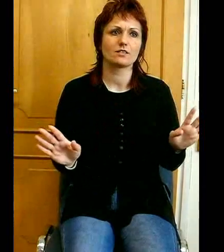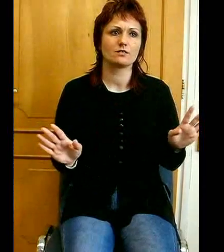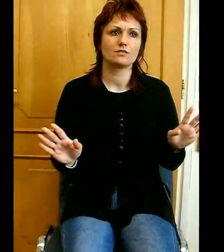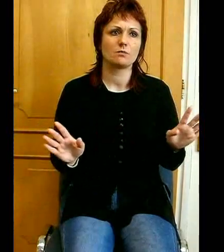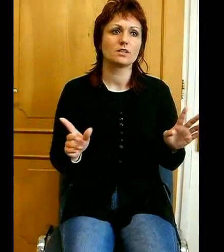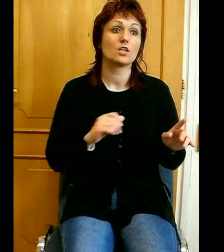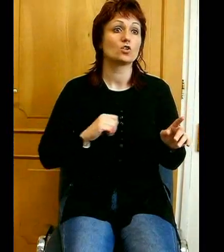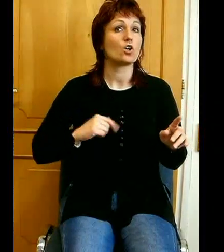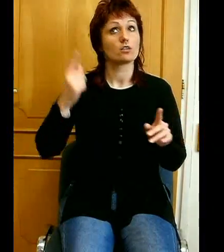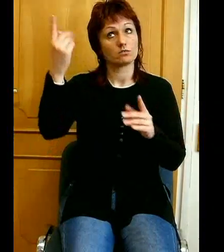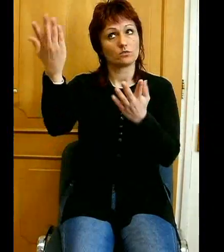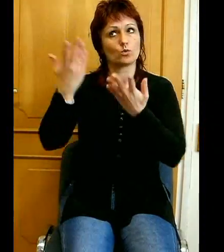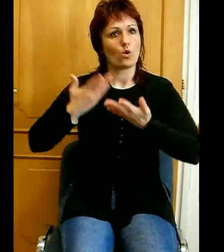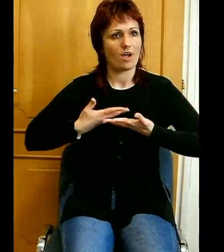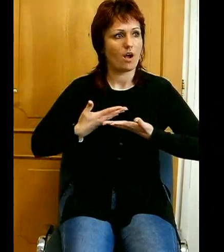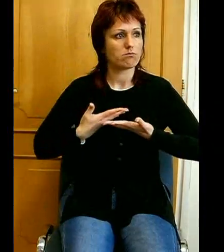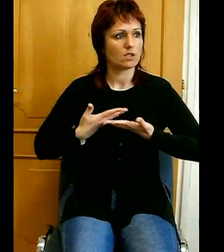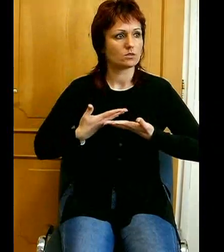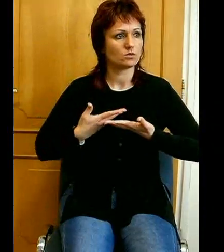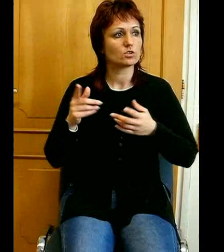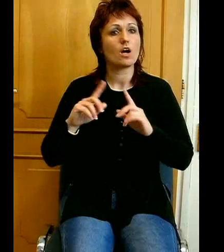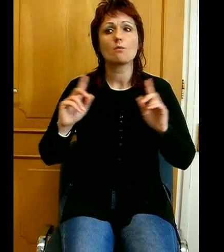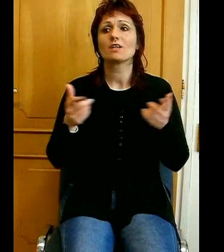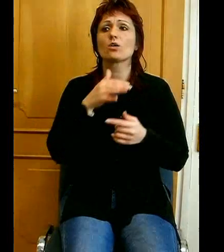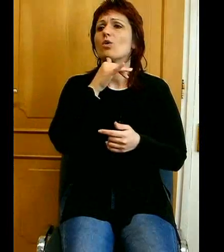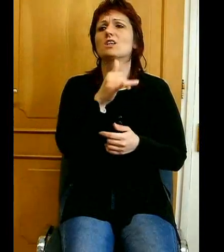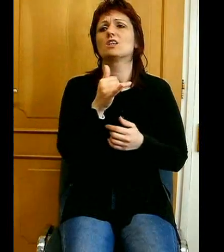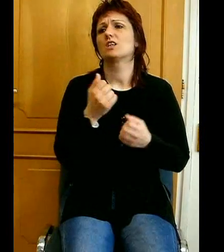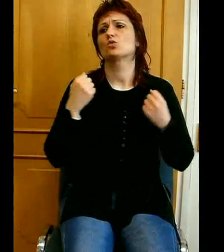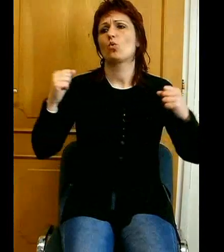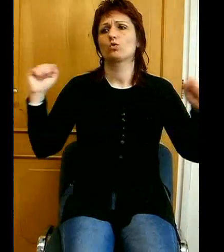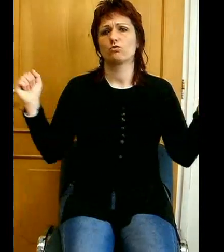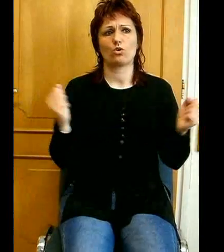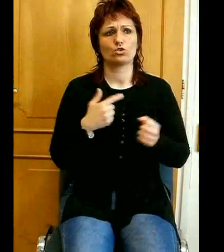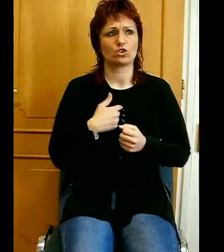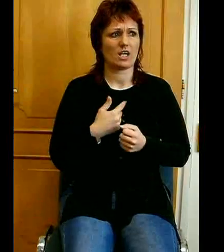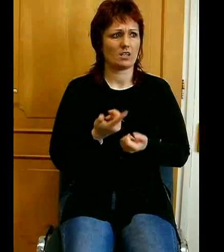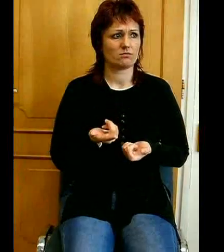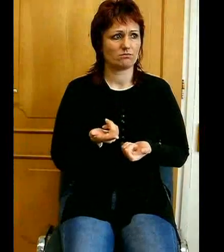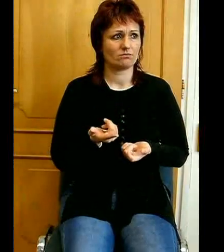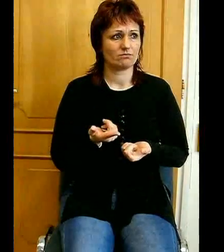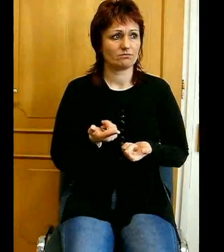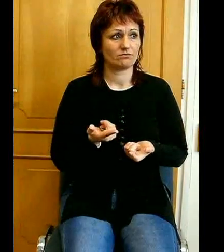kaphatunk, és ami nélkül nincs üdvösségünk. Megkapta ezt tőle a mi